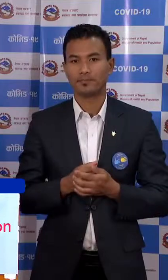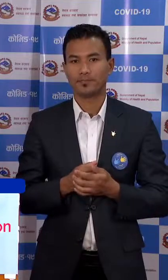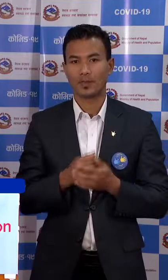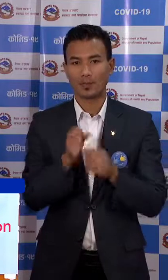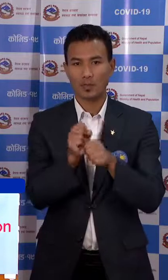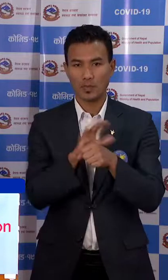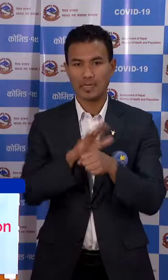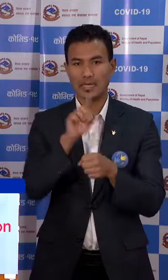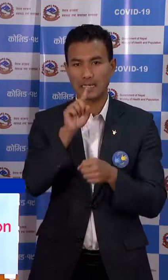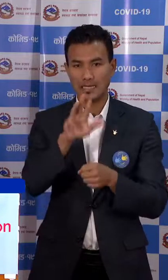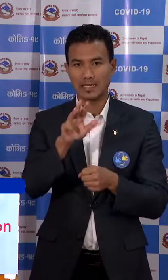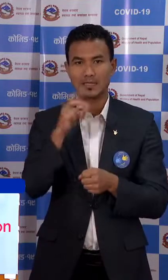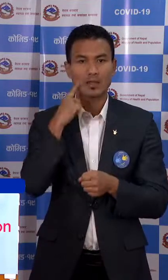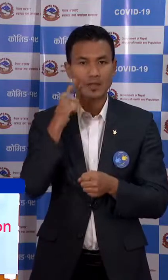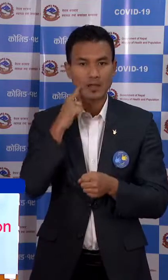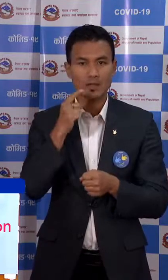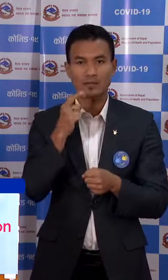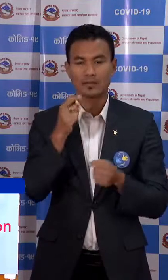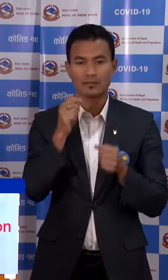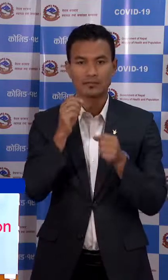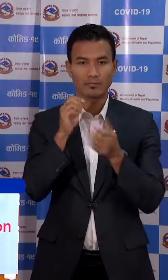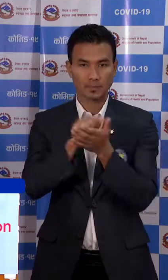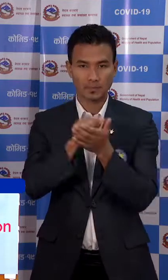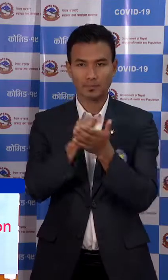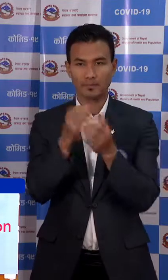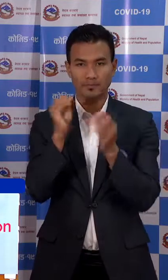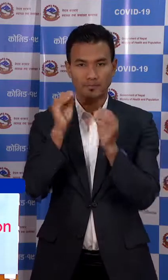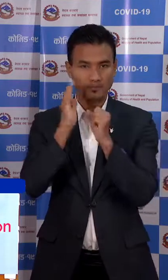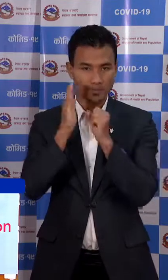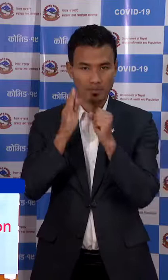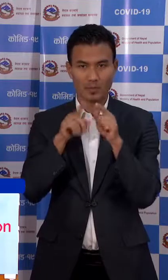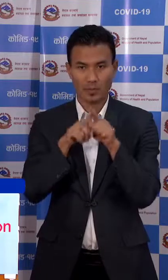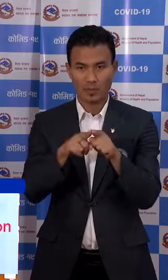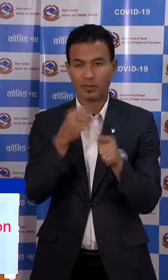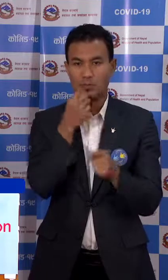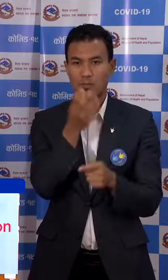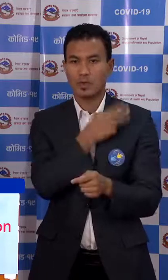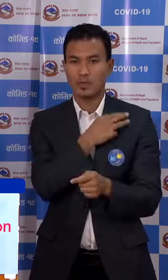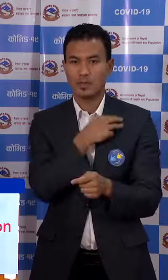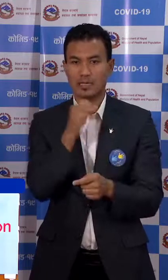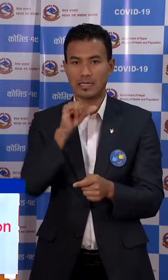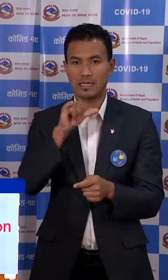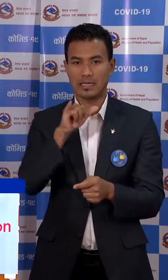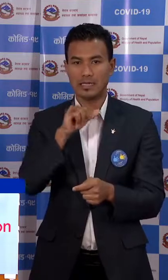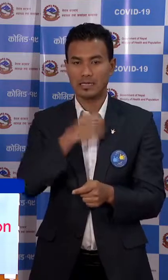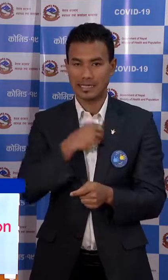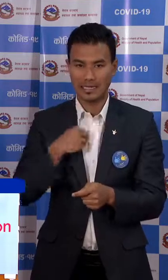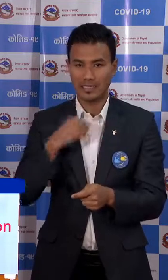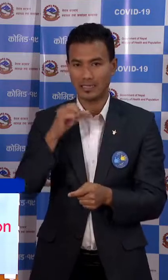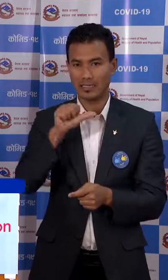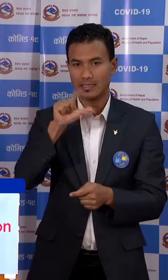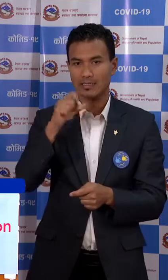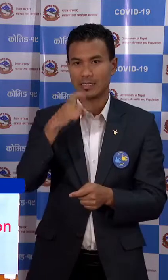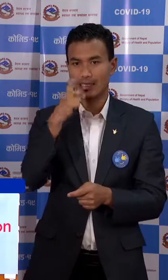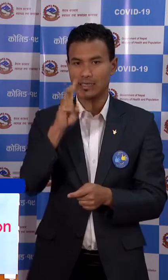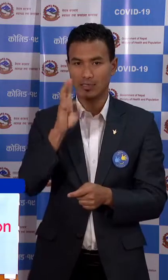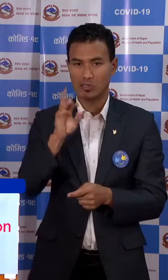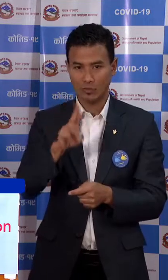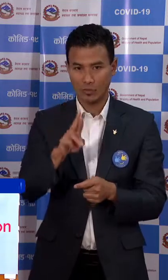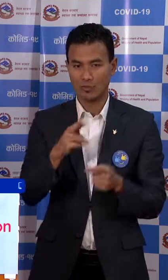COVID-19 को दैनिक मीडिया ब्रीफिंग लिये र महप्रवक्ता डाक्ट जागे शुर्ग उतम या उपस्तित्वाय को छुँ